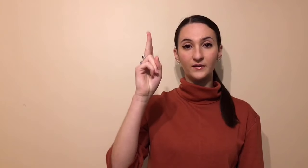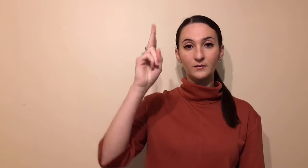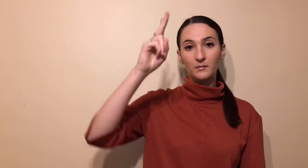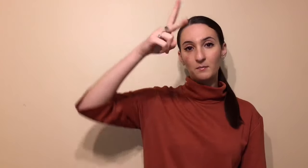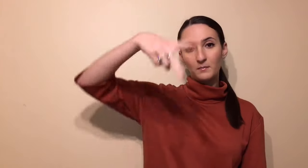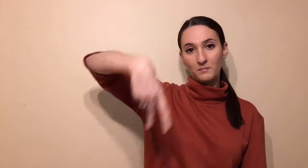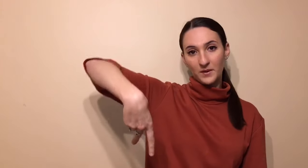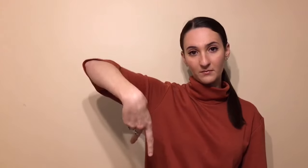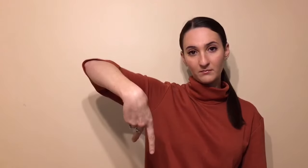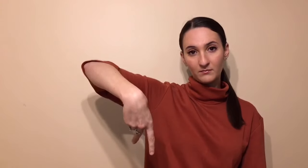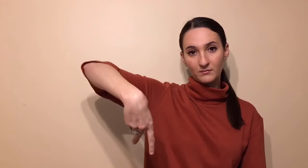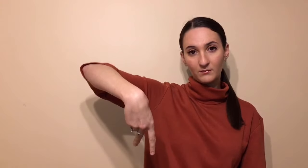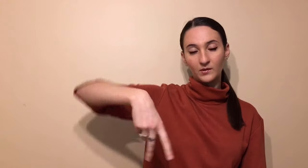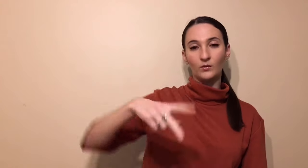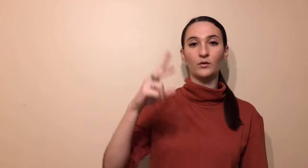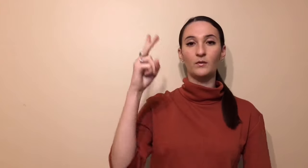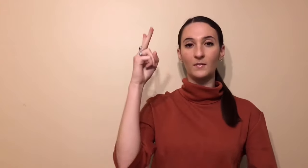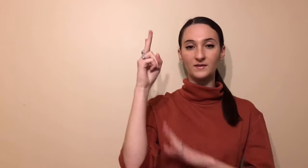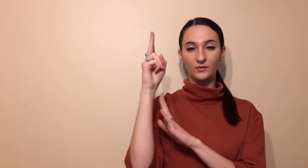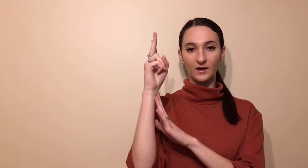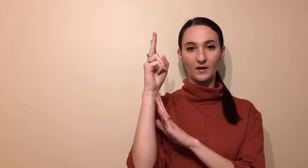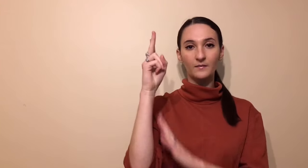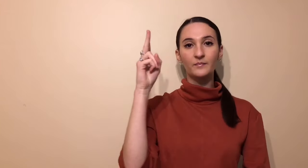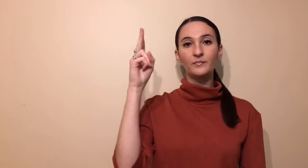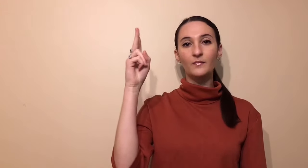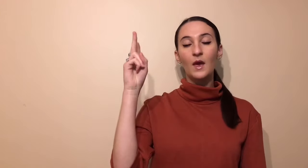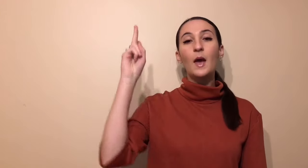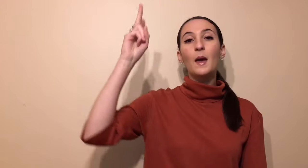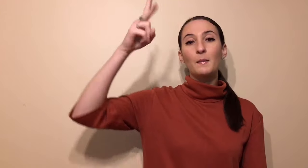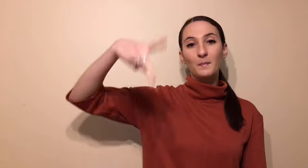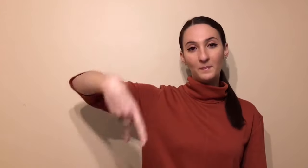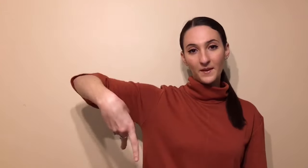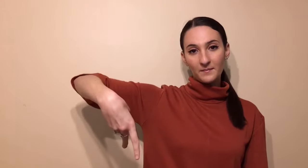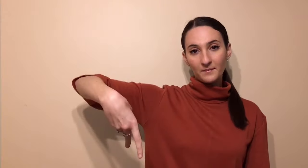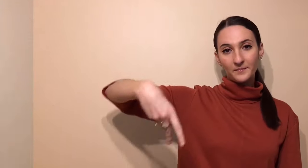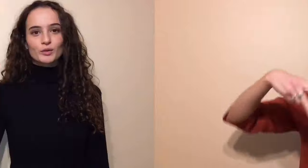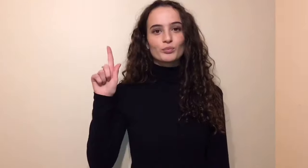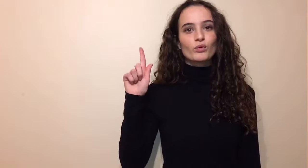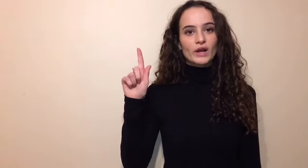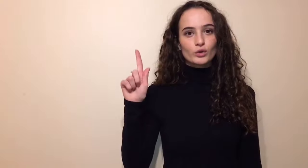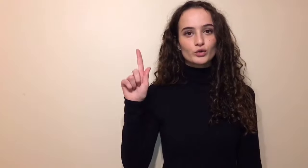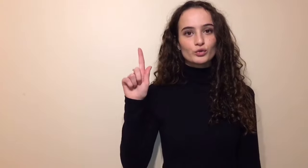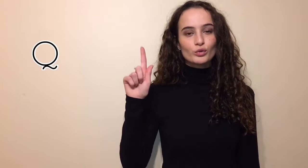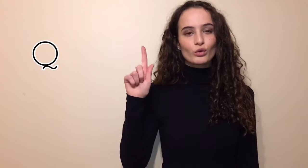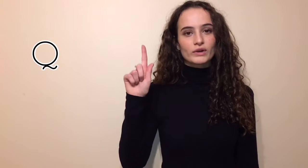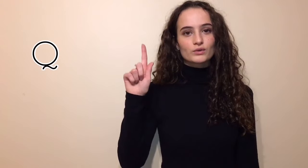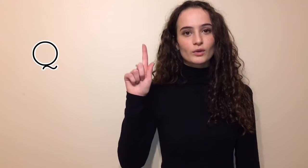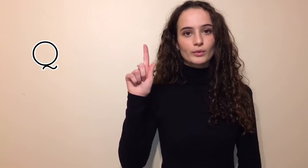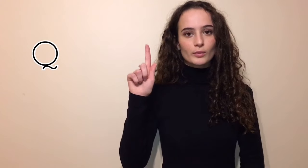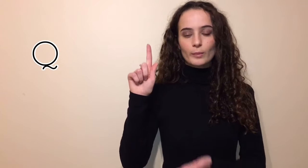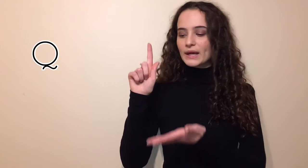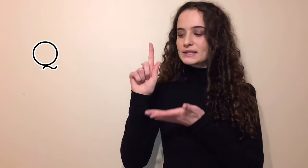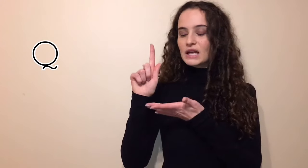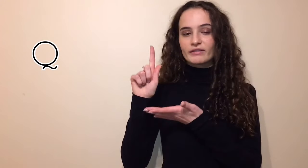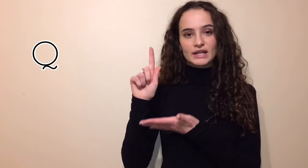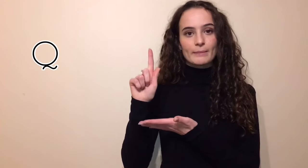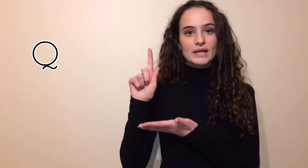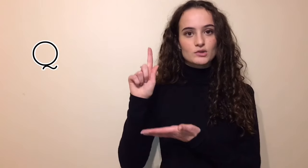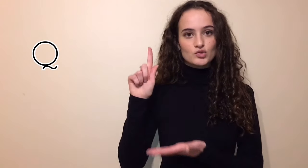fait. P. Donc, base de K. P. Pour faire le Q, on va tout simplement partir avec la base du